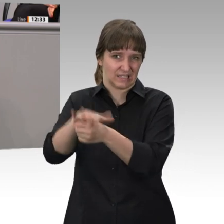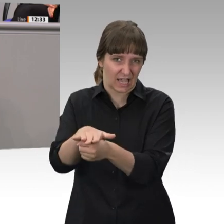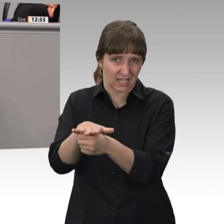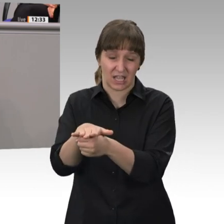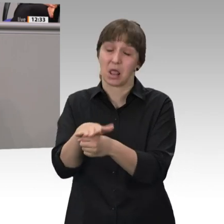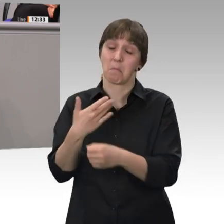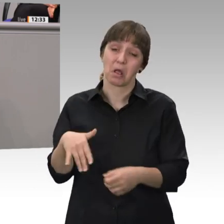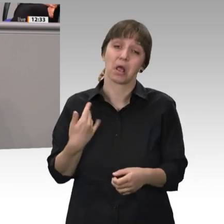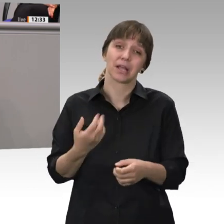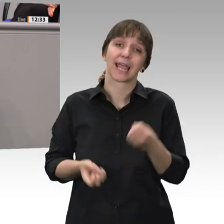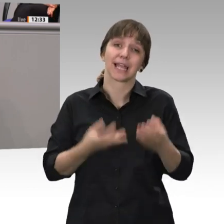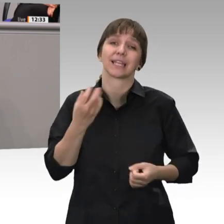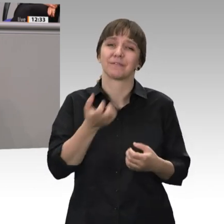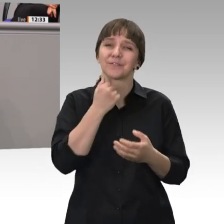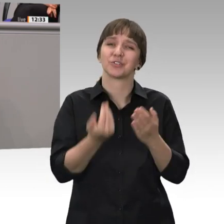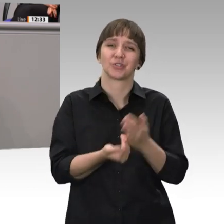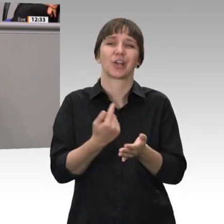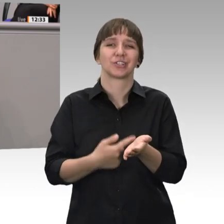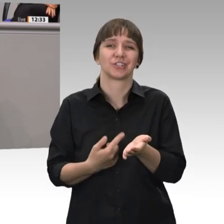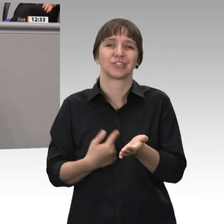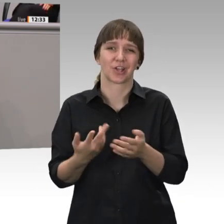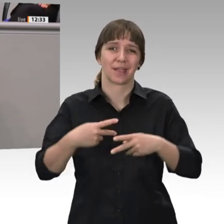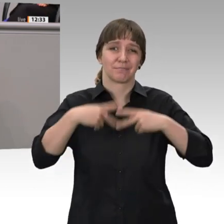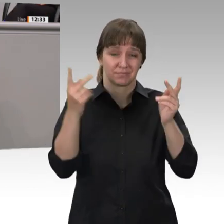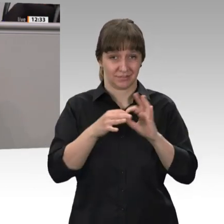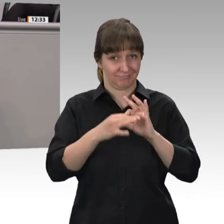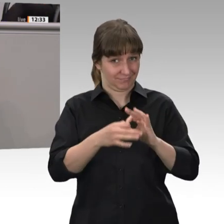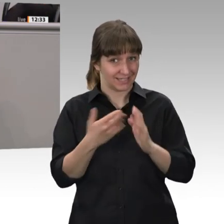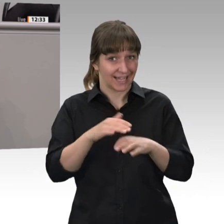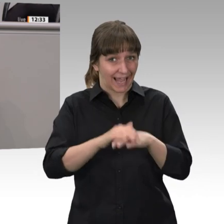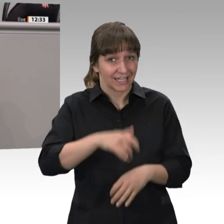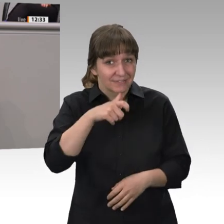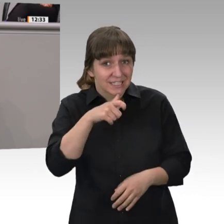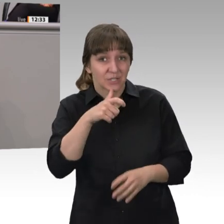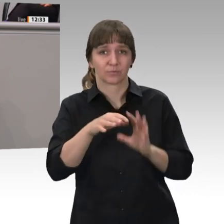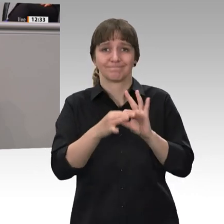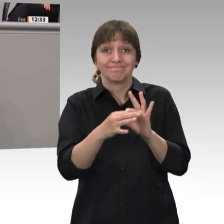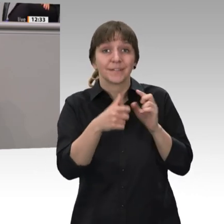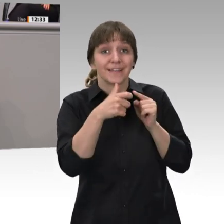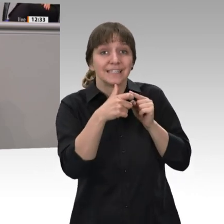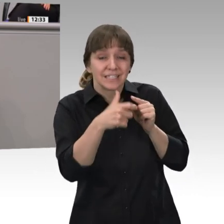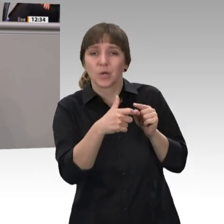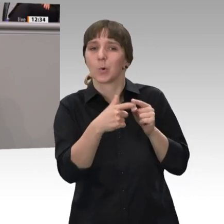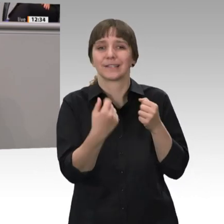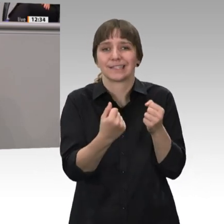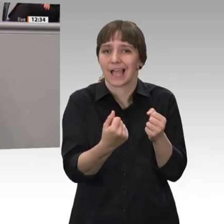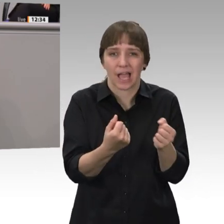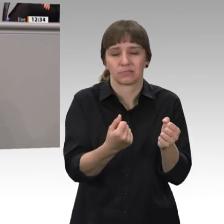einführen will. Das Ganze hat nichts mehr mit einer Rentenversicherung im Sinne einer Versicherung zu tun, sondern ist dann nur eine neue Steuer für